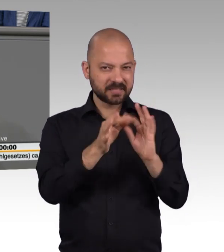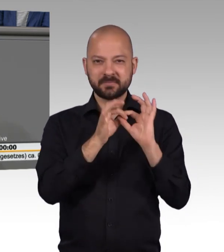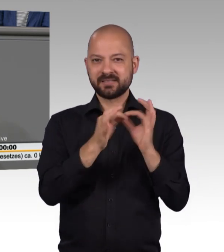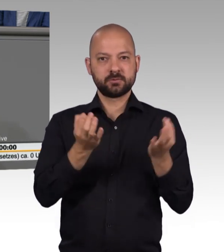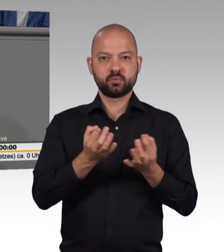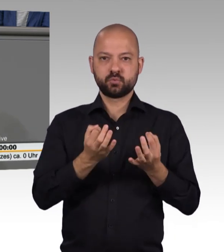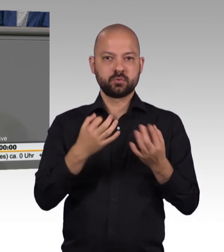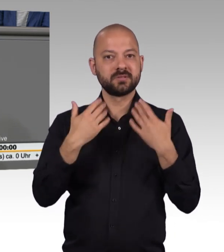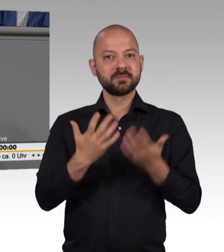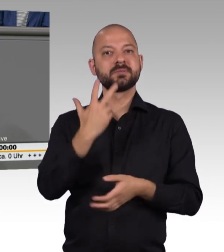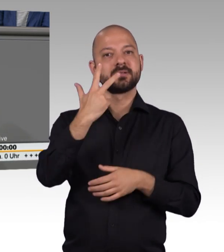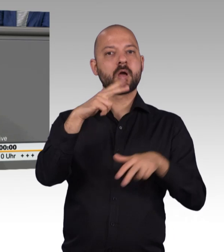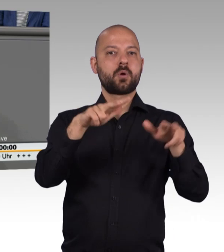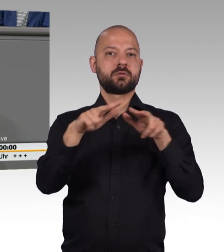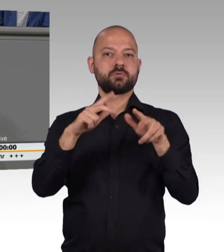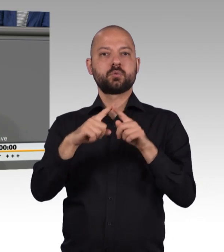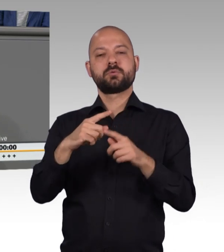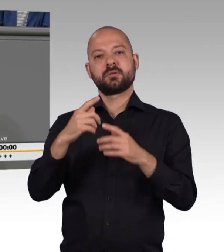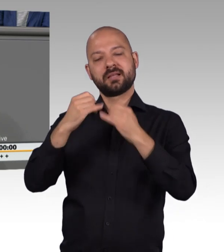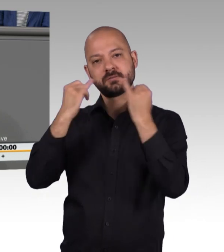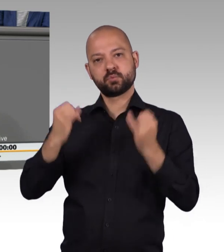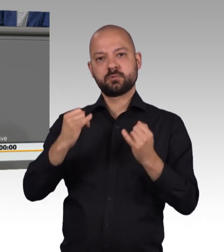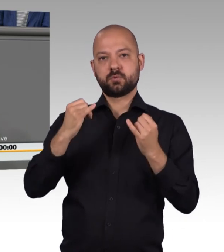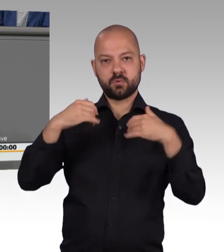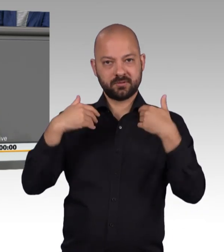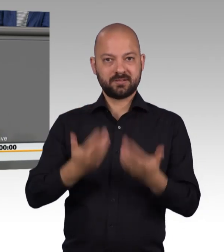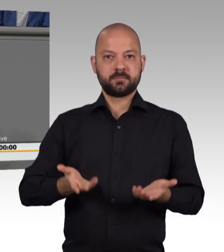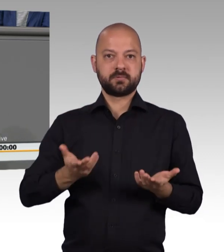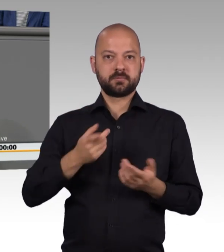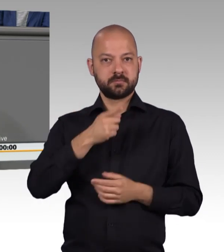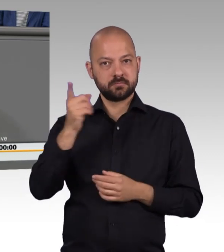Institutionen, die die Wahlrechtsausschlüsse abgeschafft haben, die dafür verantwortlich sind. Das